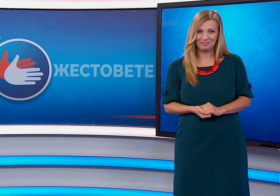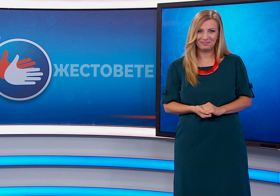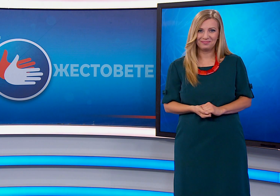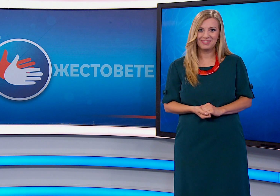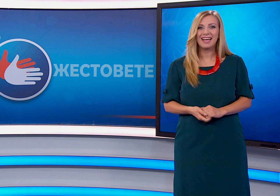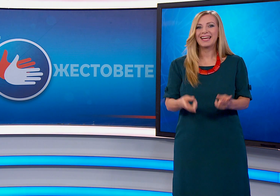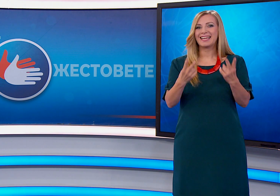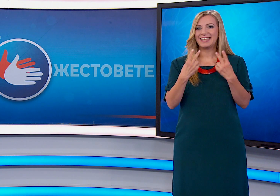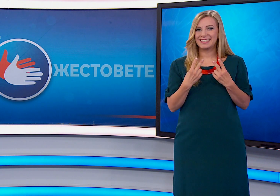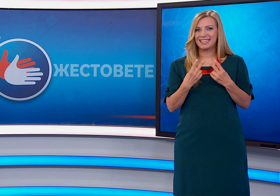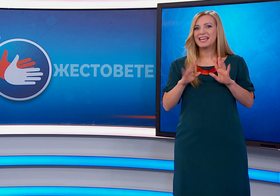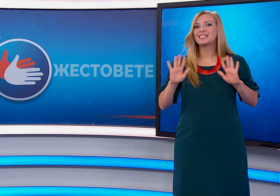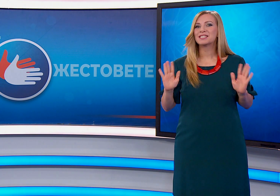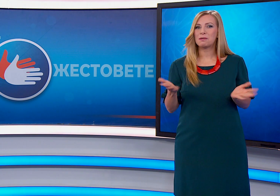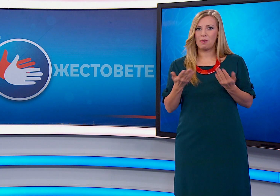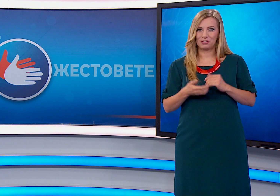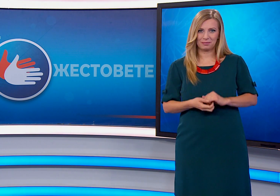Гледайте ни! Започваме!